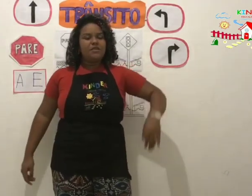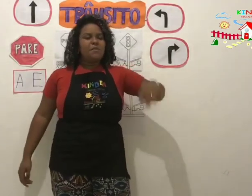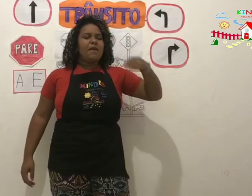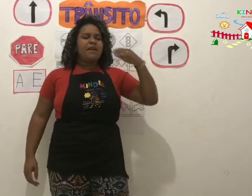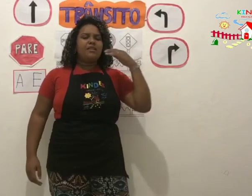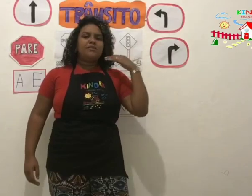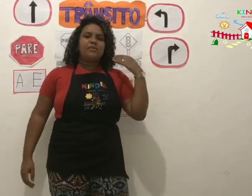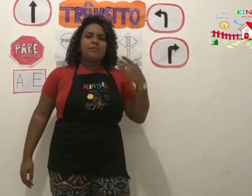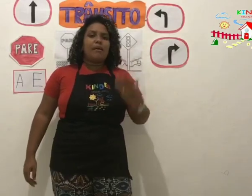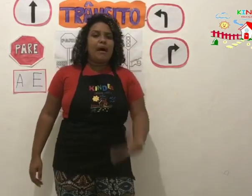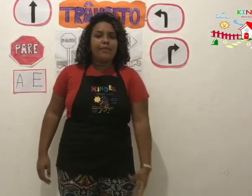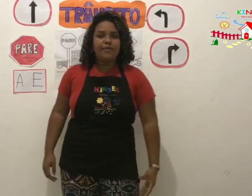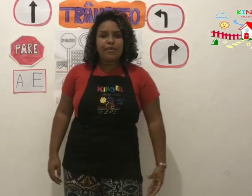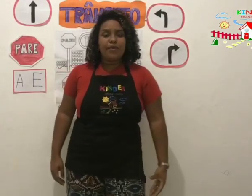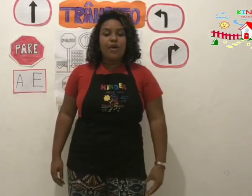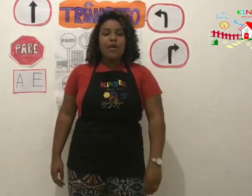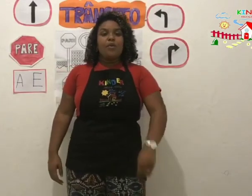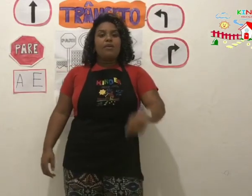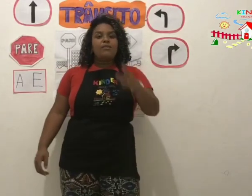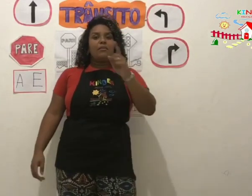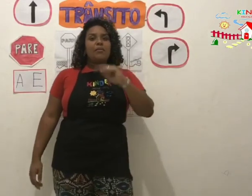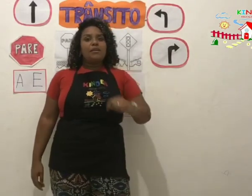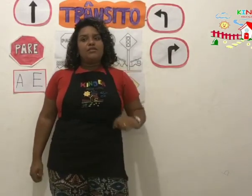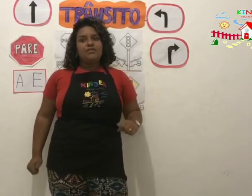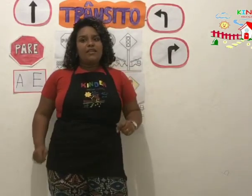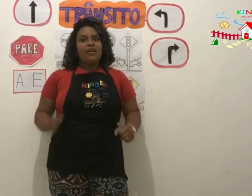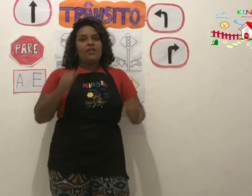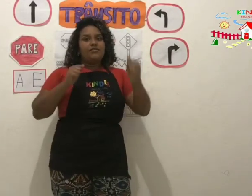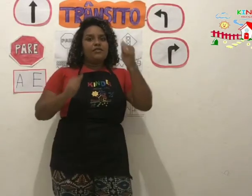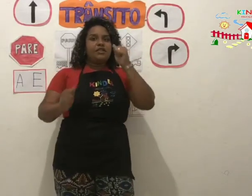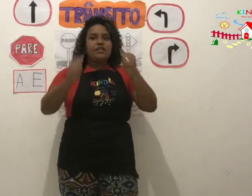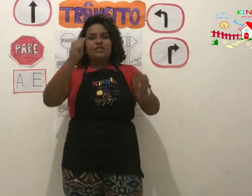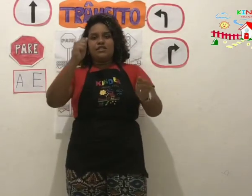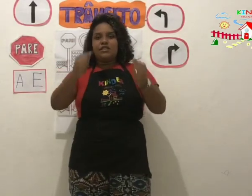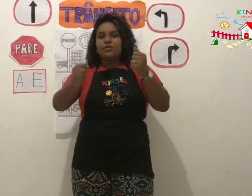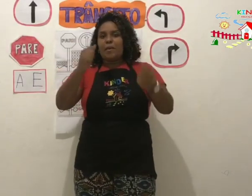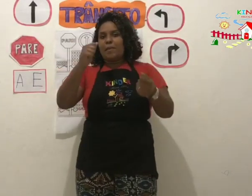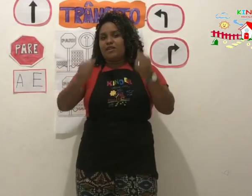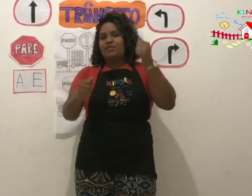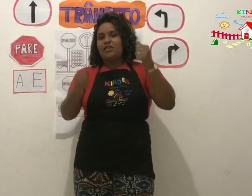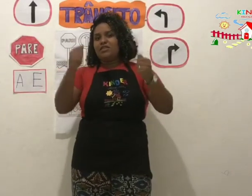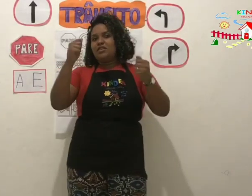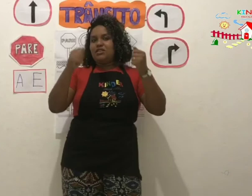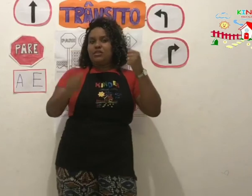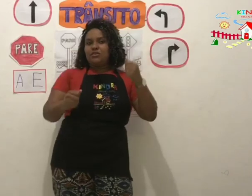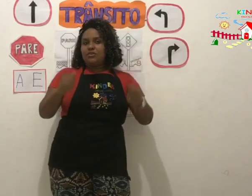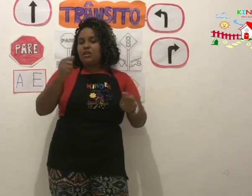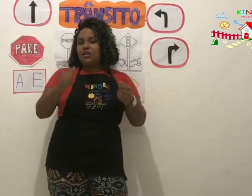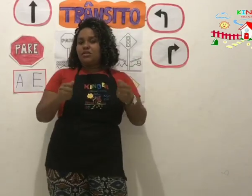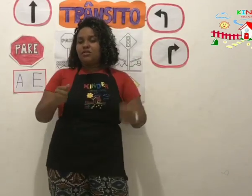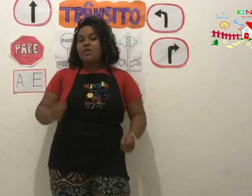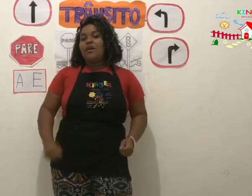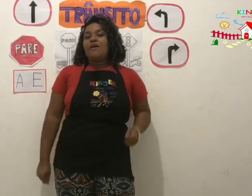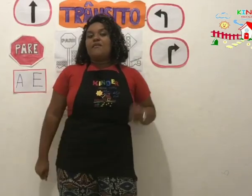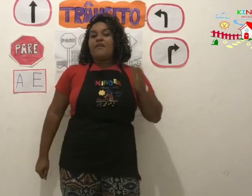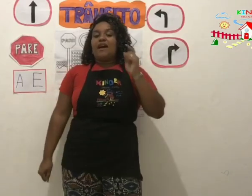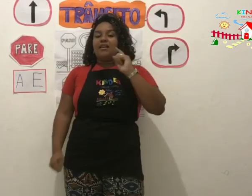respeitem o semáforo. Quando a mamãe estiver dirigindo, o papai estiver dirigindo no trânsito, fale